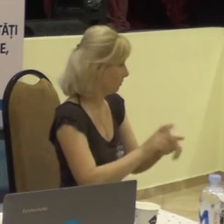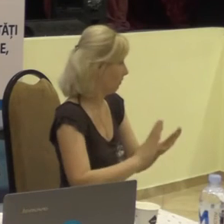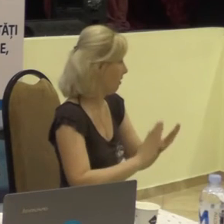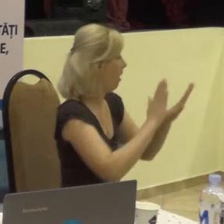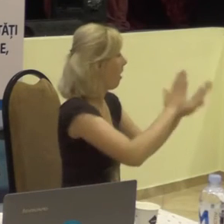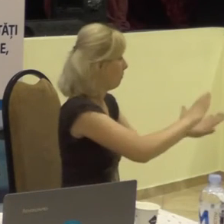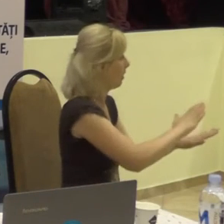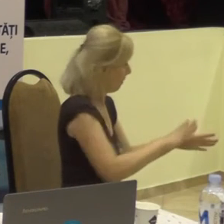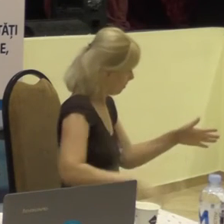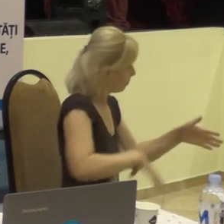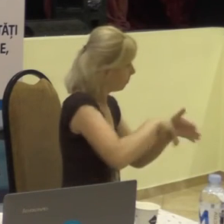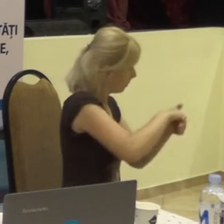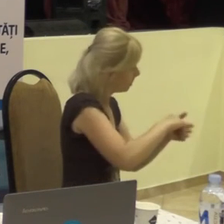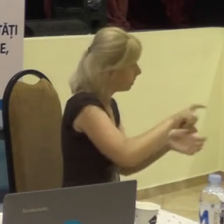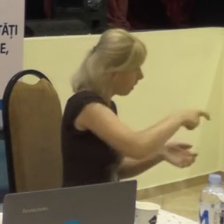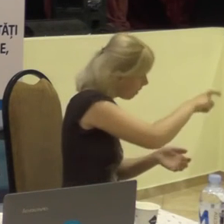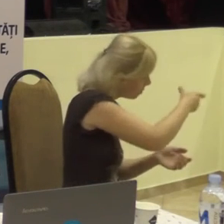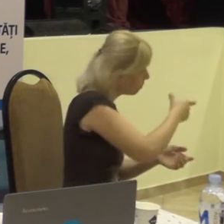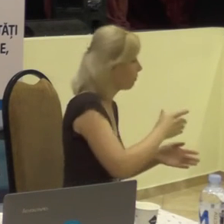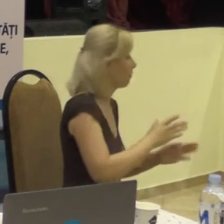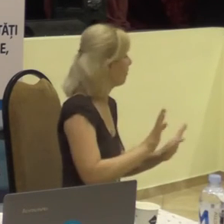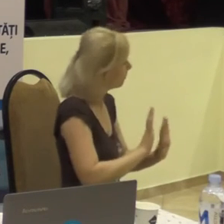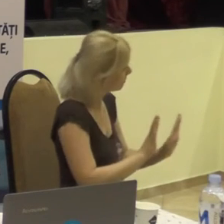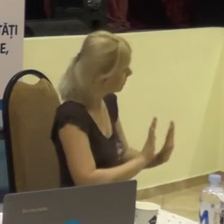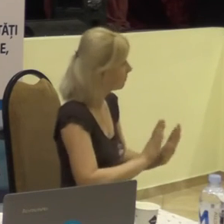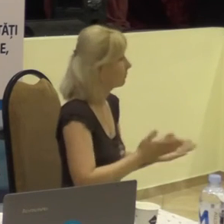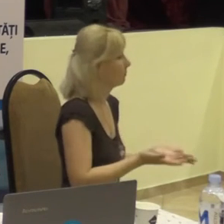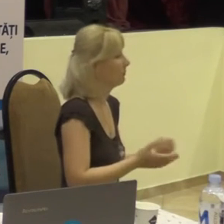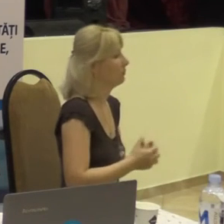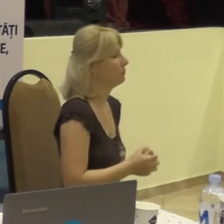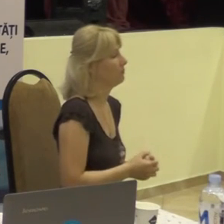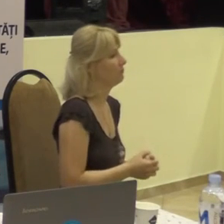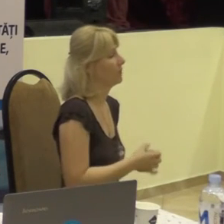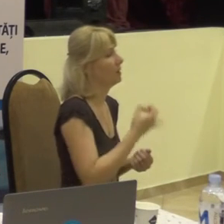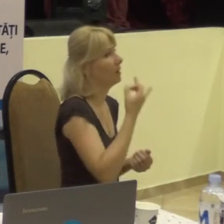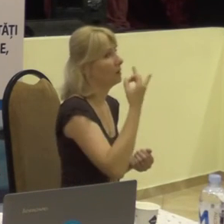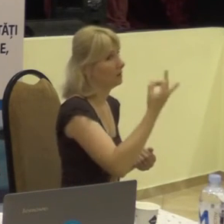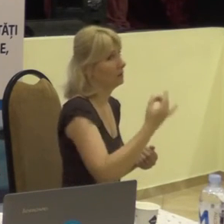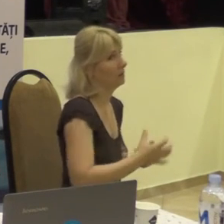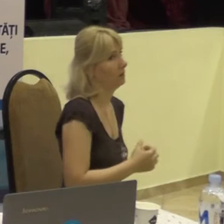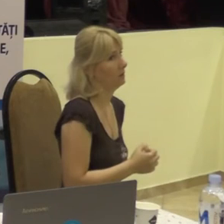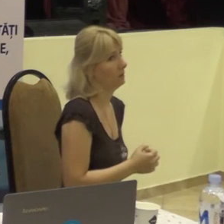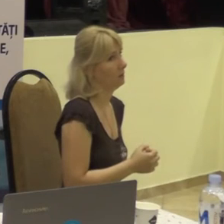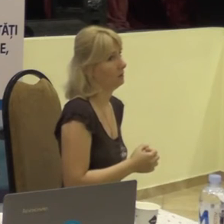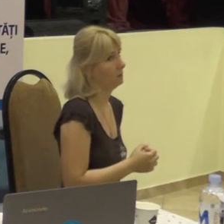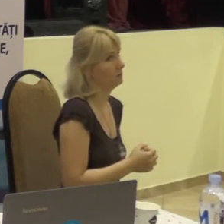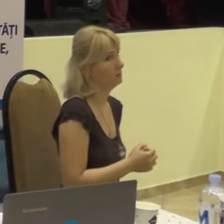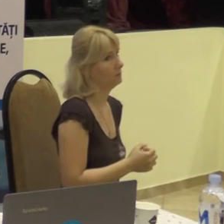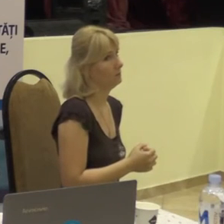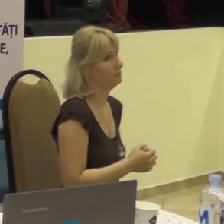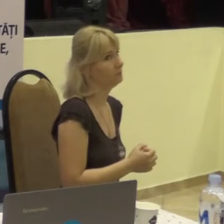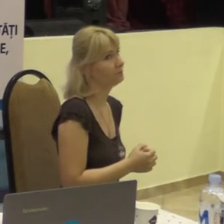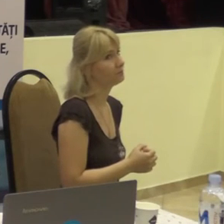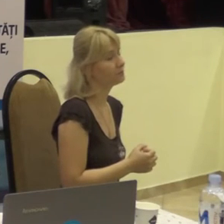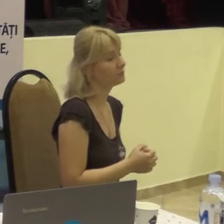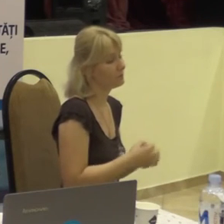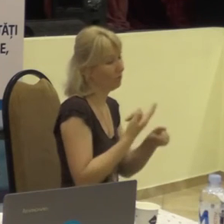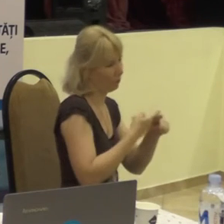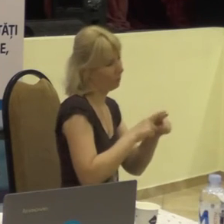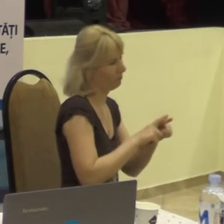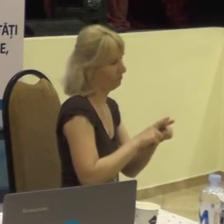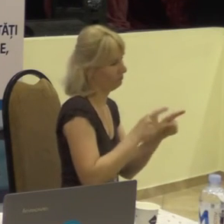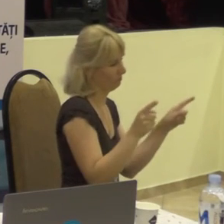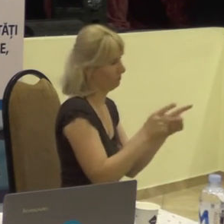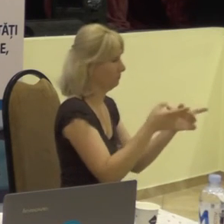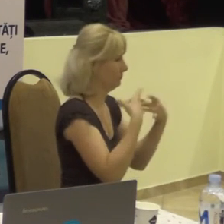locul prestearii serviciului și dacă ori... Deci aceste aspecte,